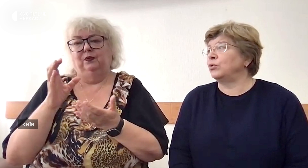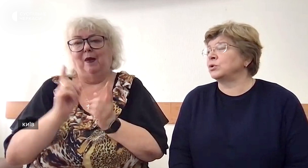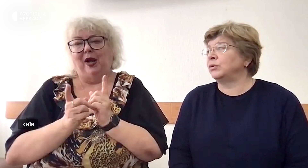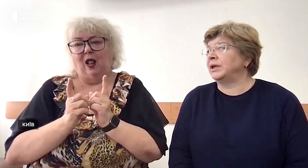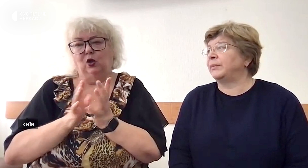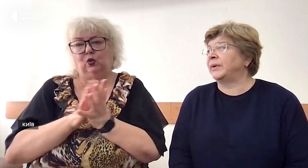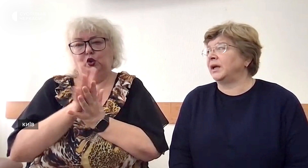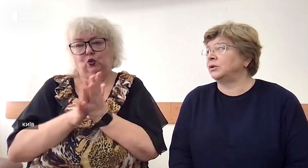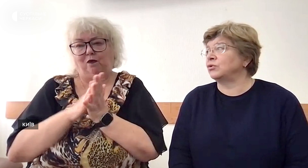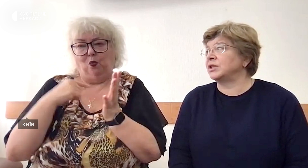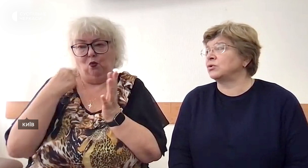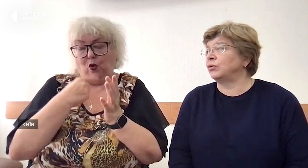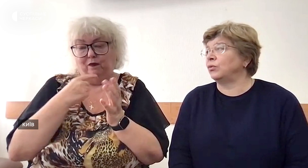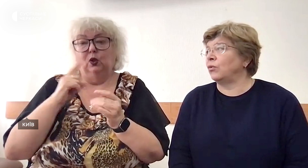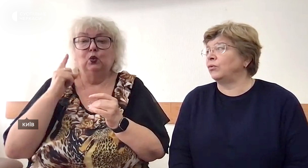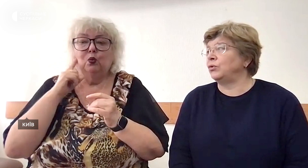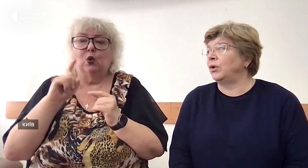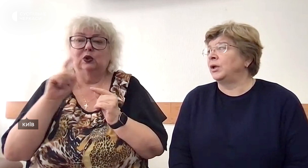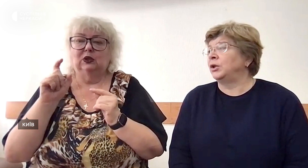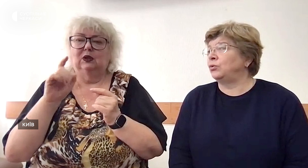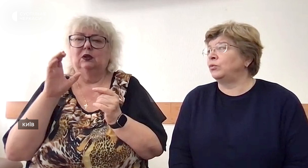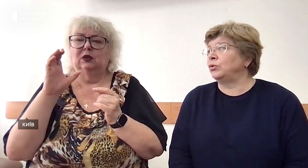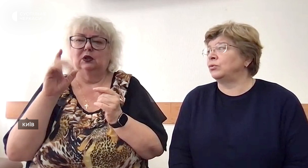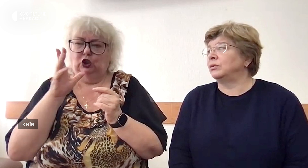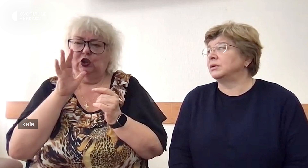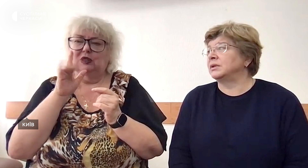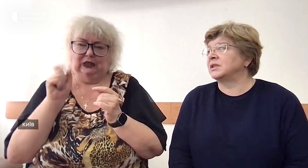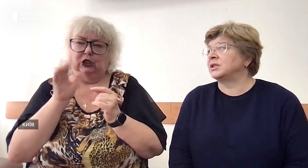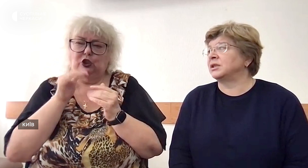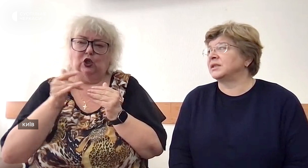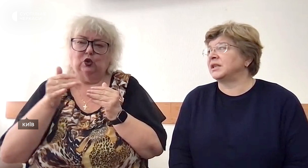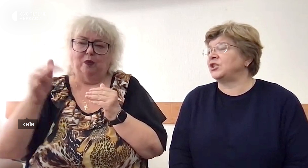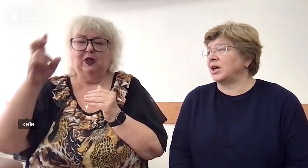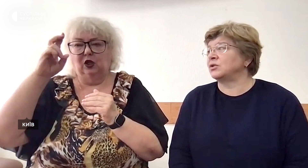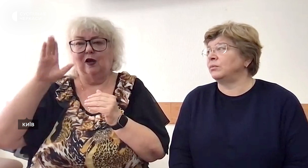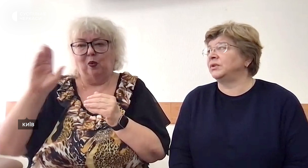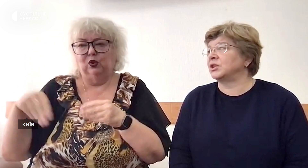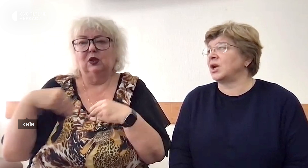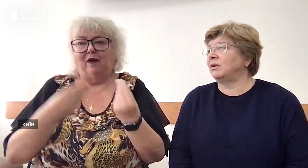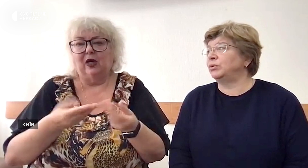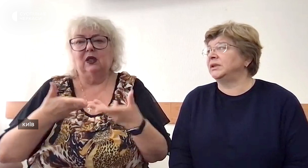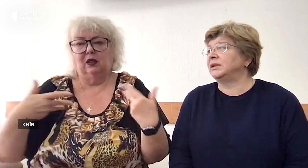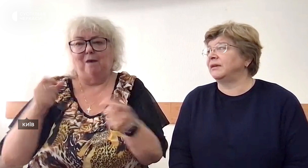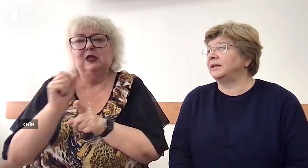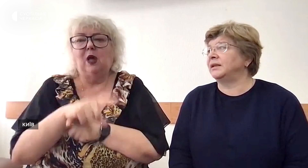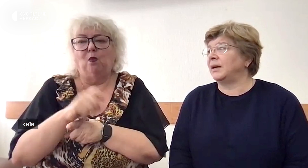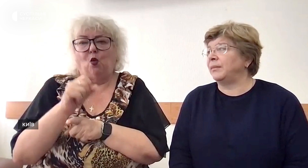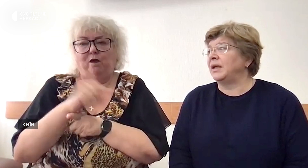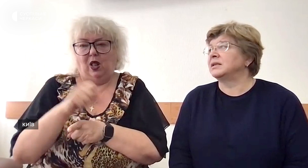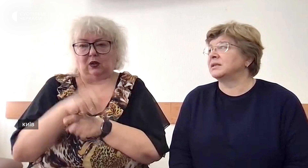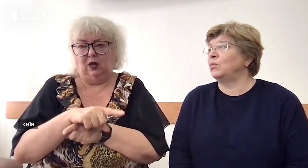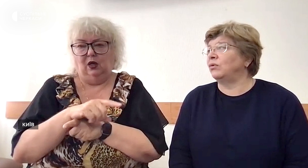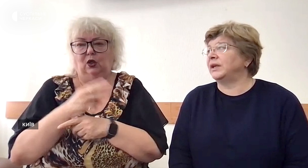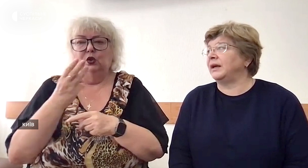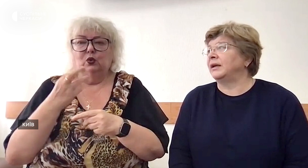на послуги перекладу жестовою мовою. І думаю, за часом держава буде надавати